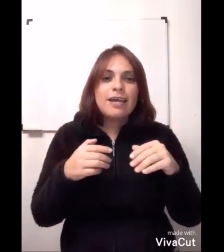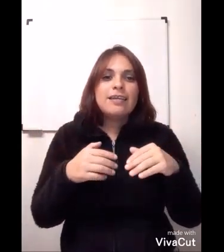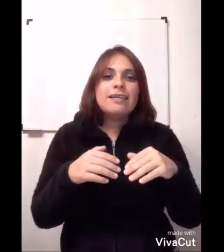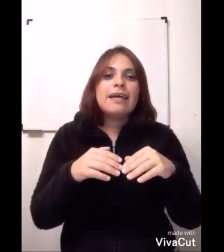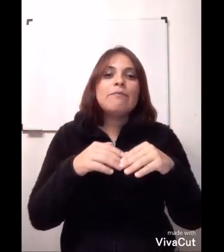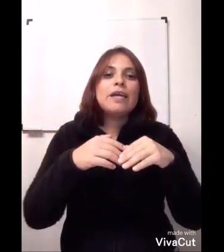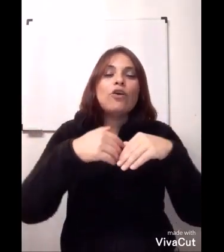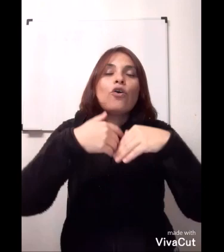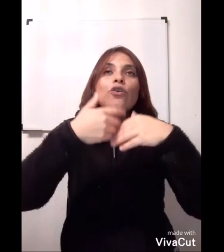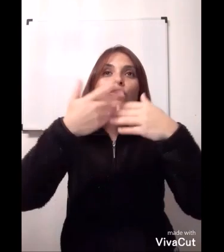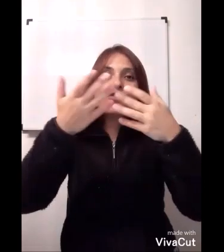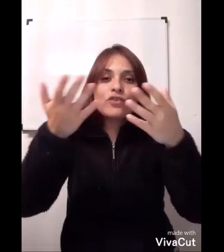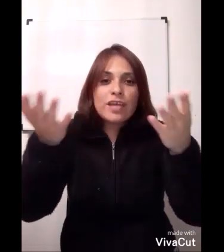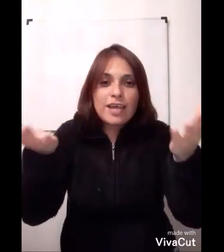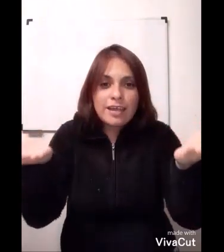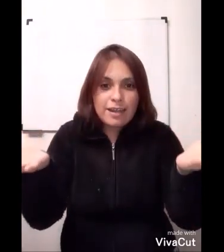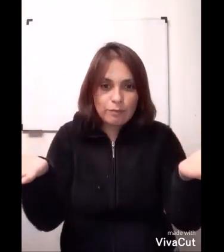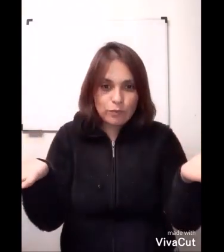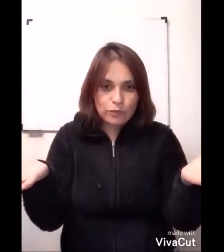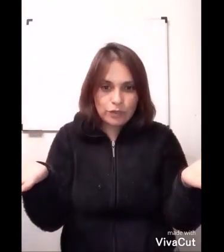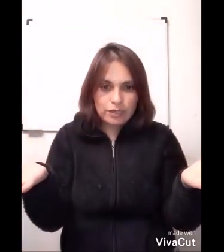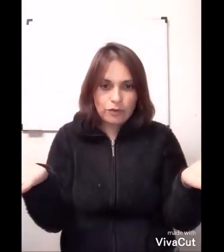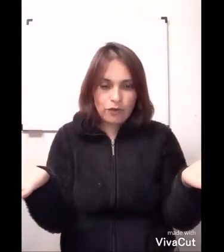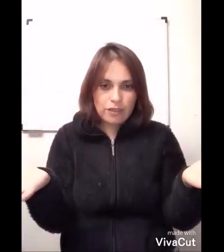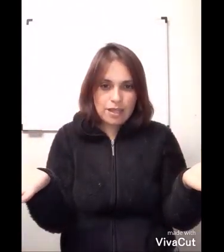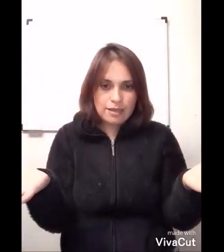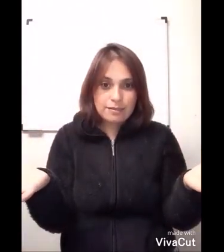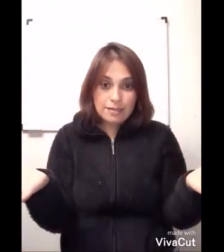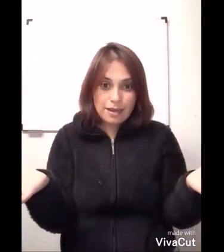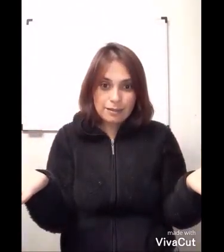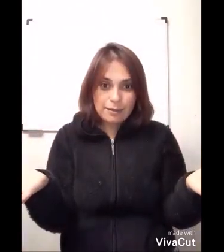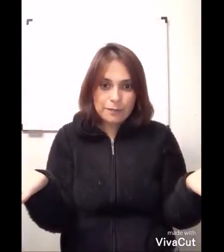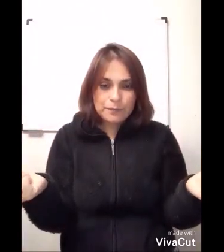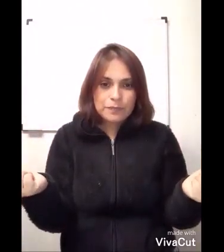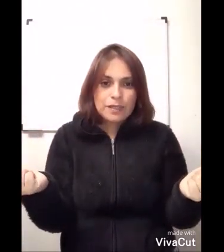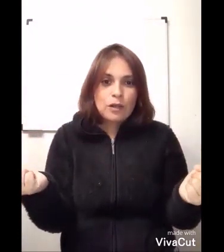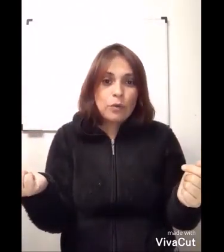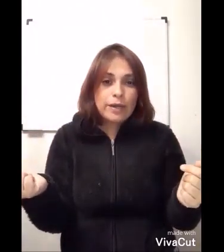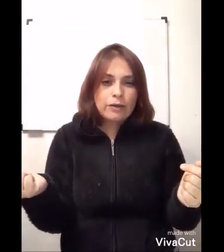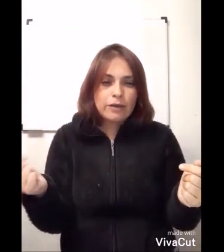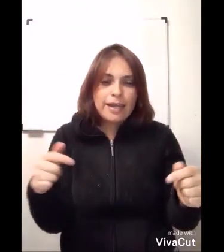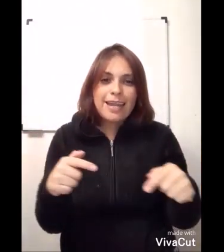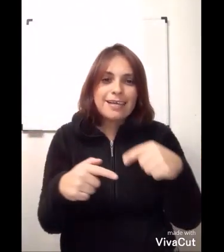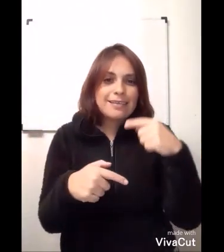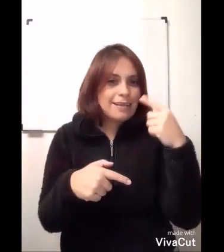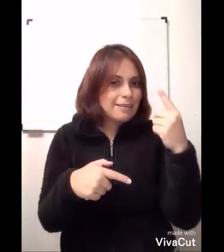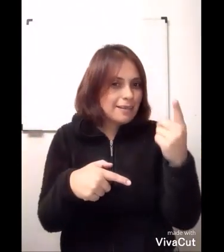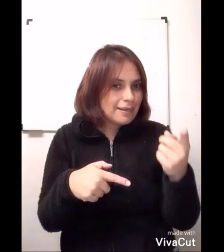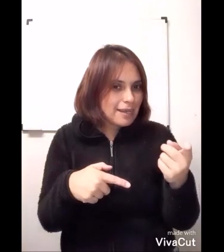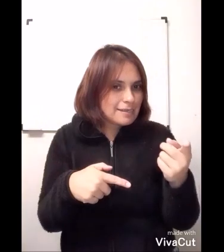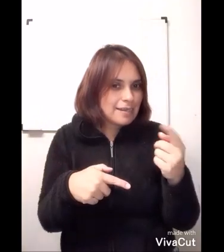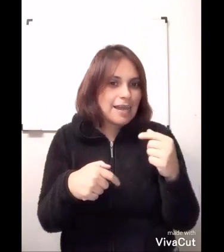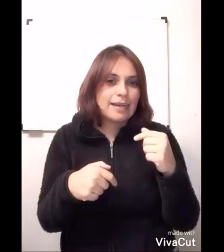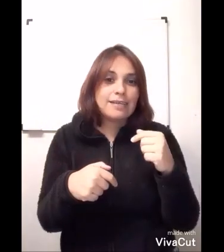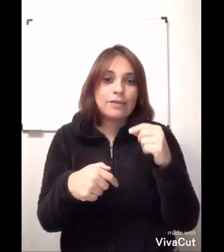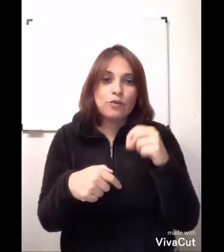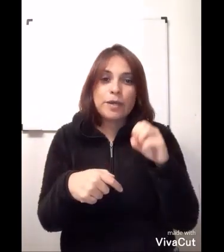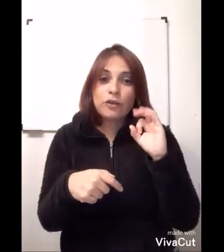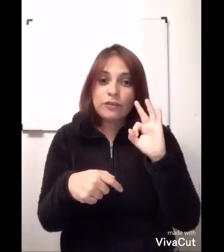y también conocer el mundo que nos rodea, ¿cierto? Luego en la siguiente clase, la clase número